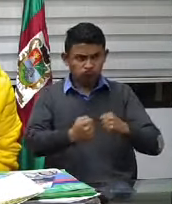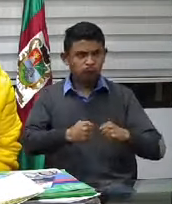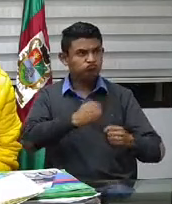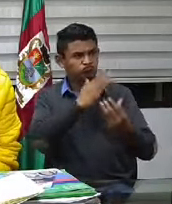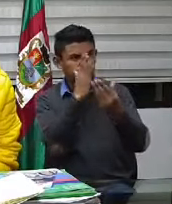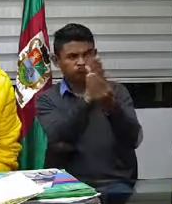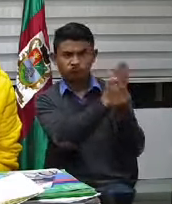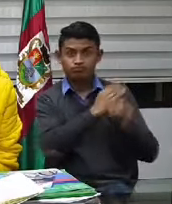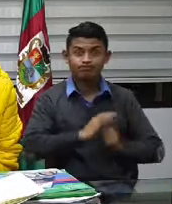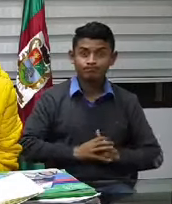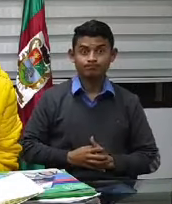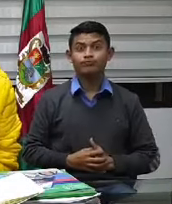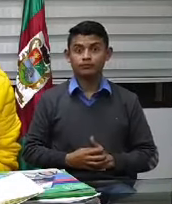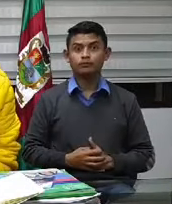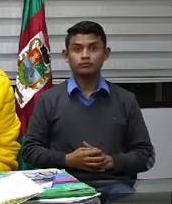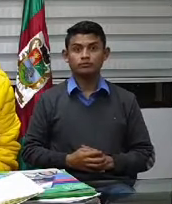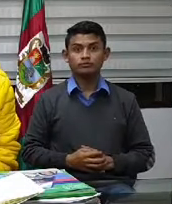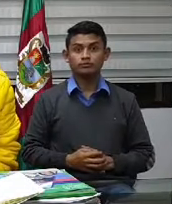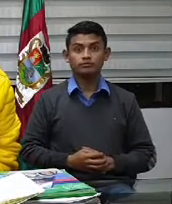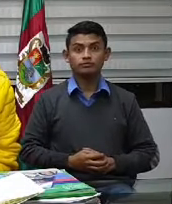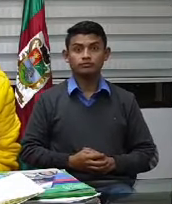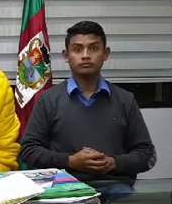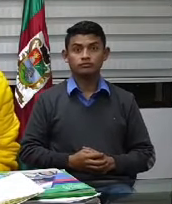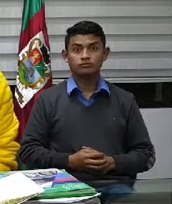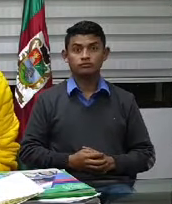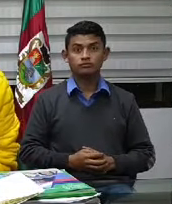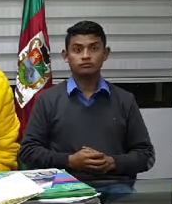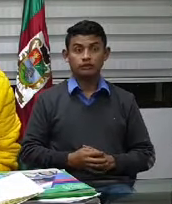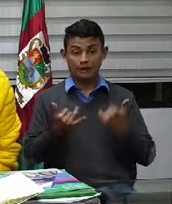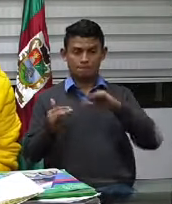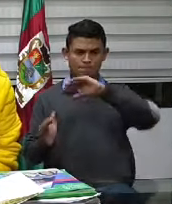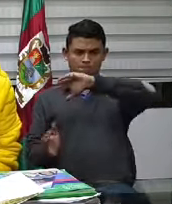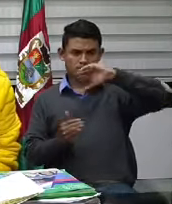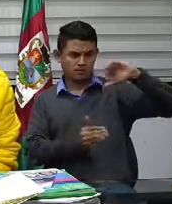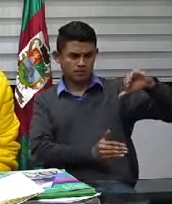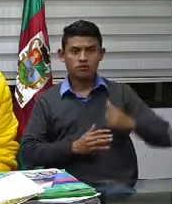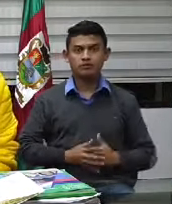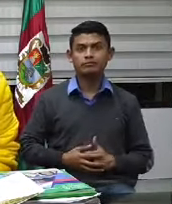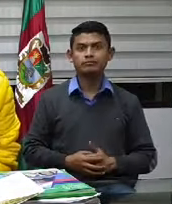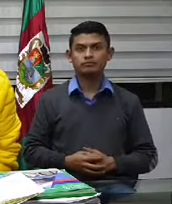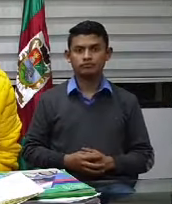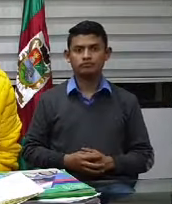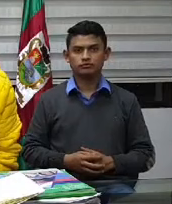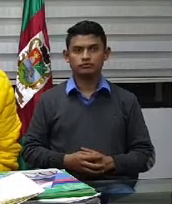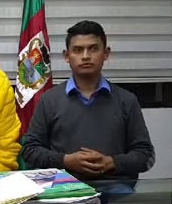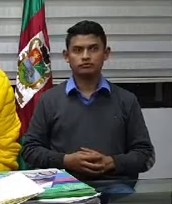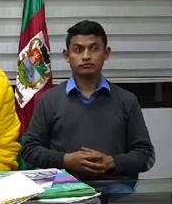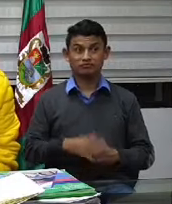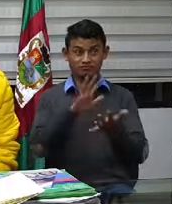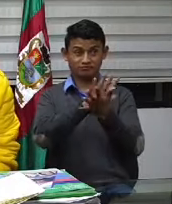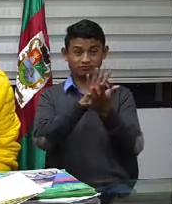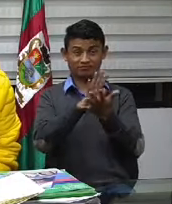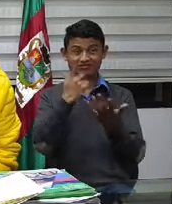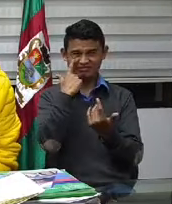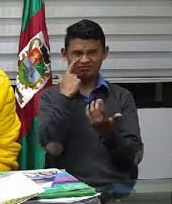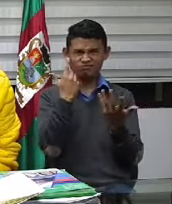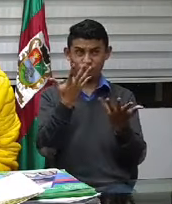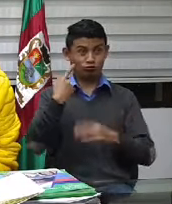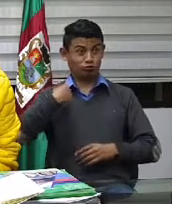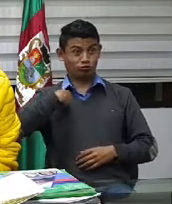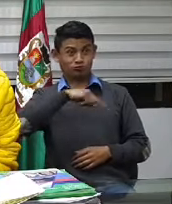Les cuento también que para tranquilidad de muchos, estamos acompañados por la personería y por la fuerza pública.